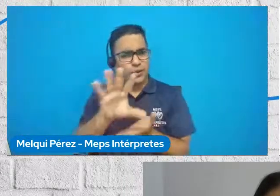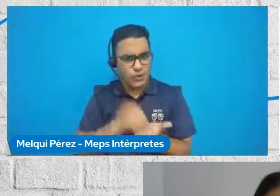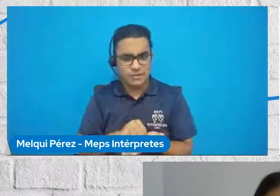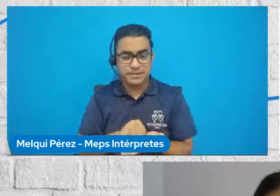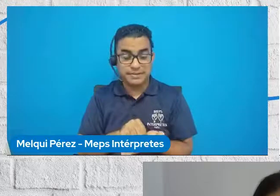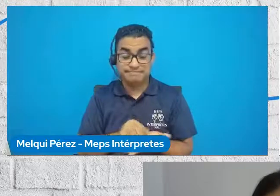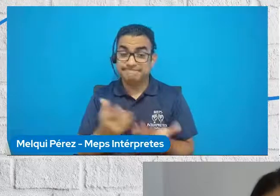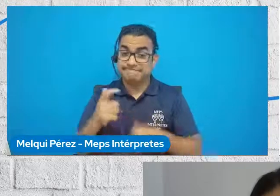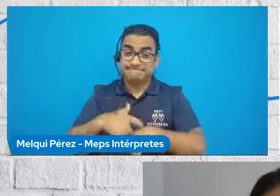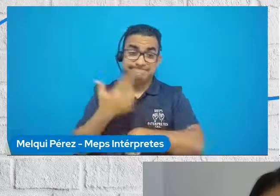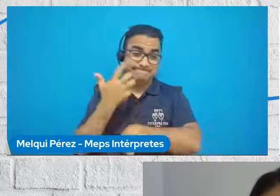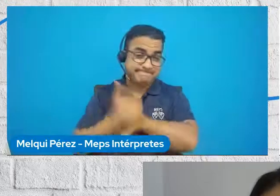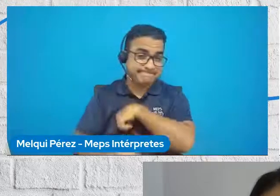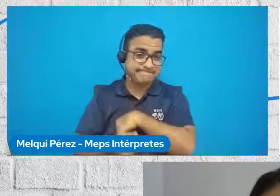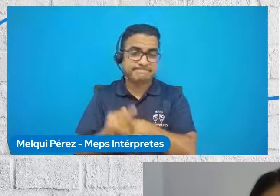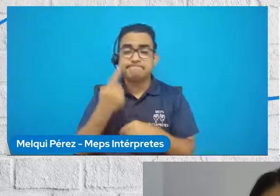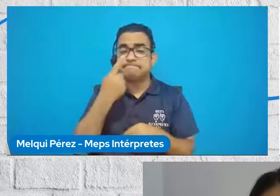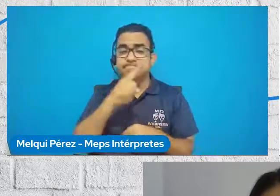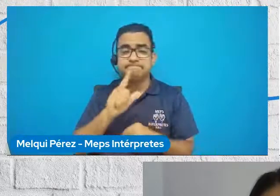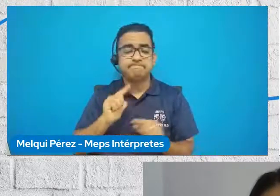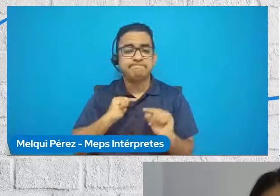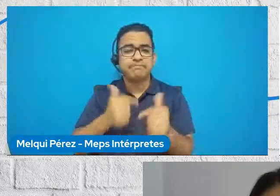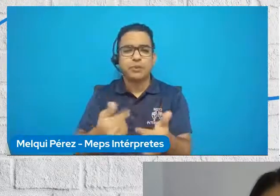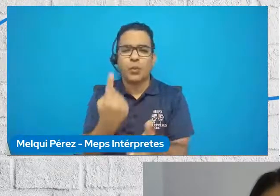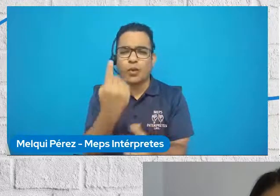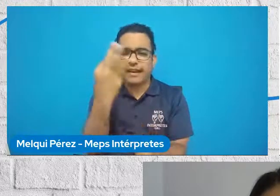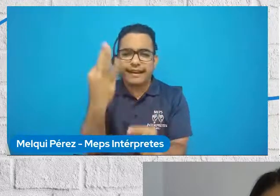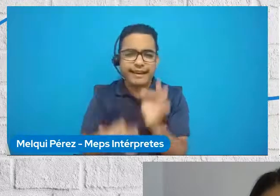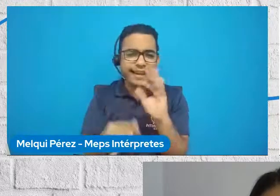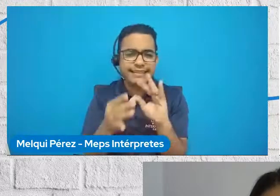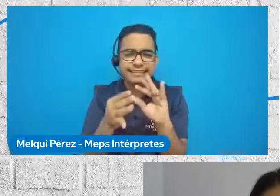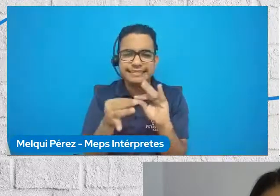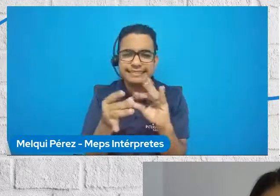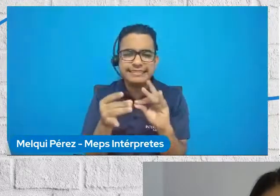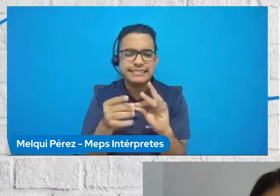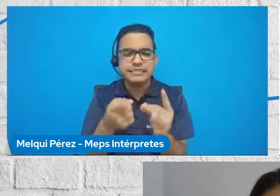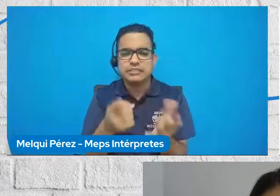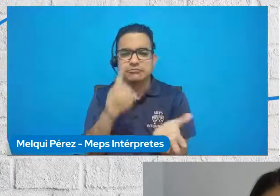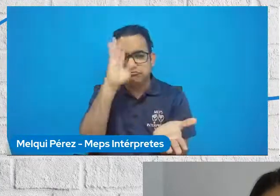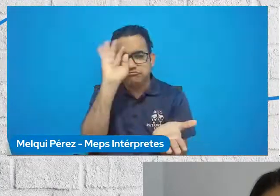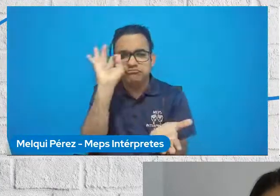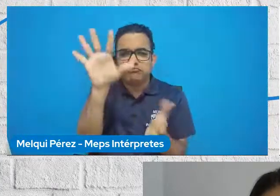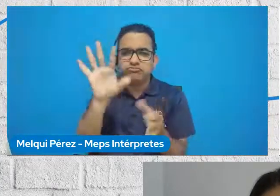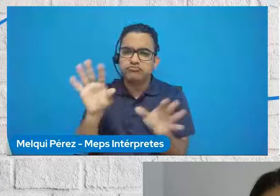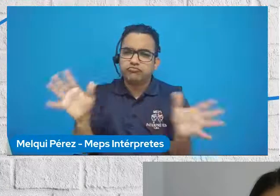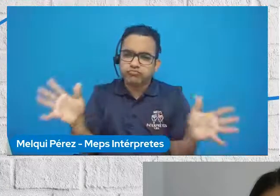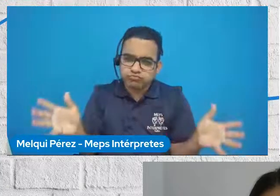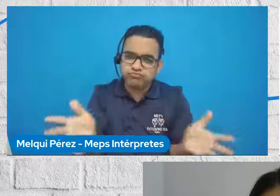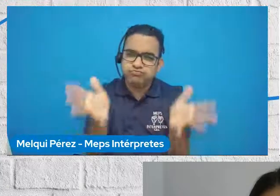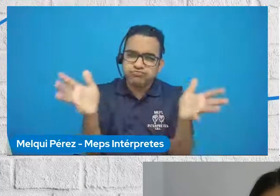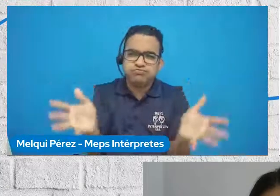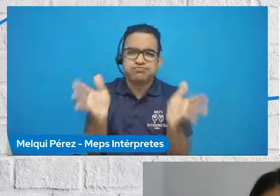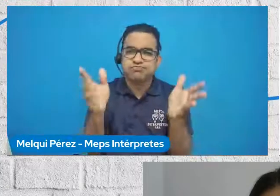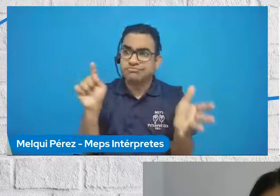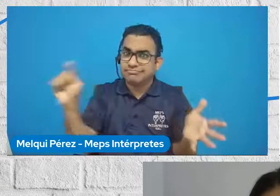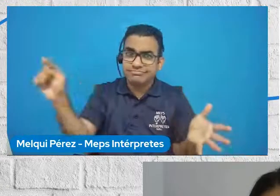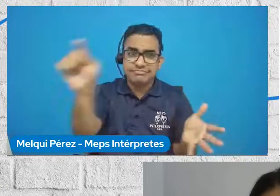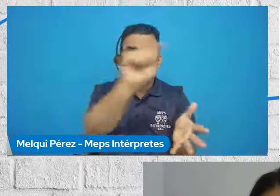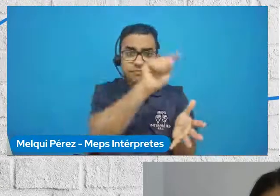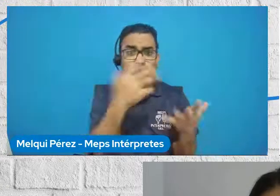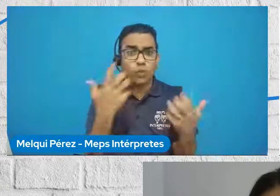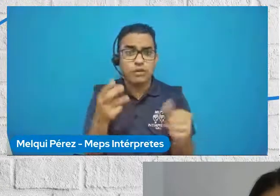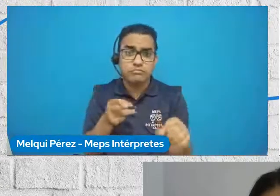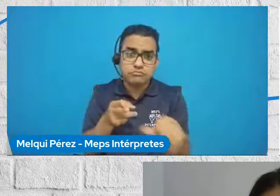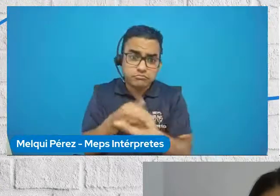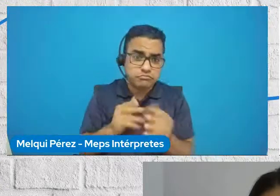tiempo para más, pero quiero darte la última palabra de despedida y también de motivación a todas las personas que, como tú, quisieran tener una